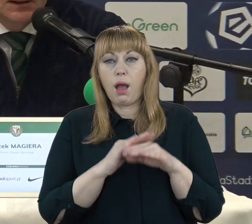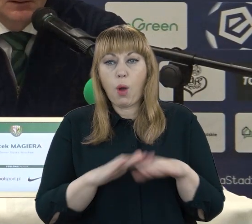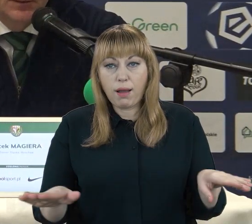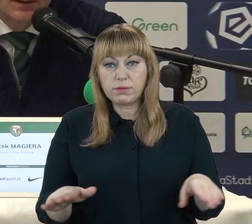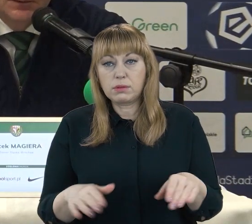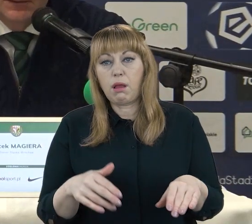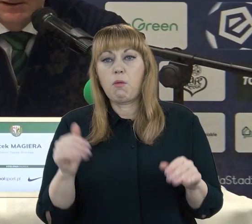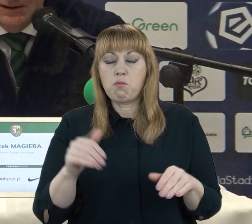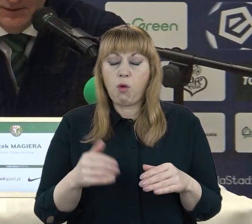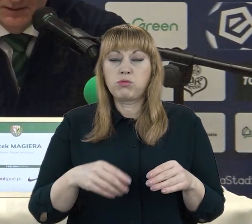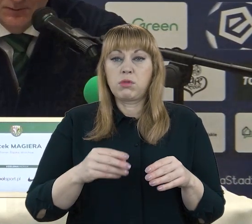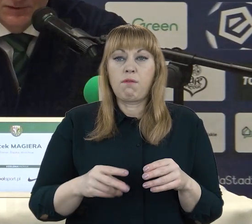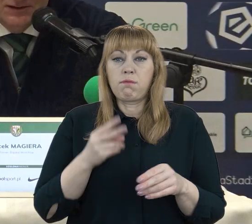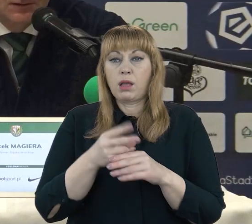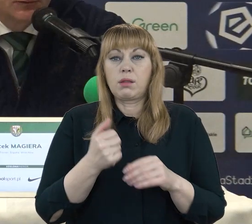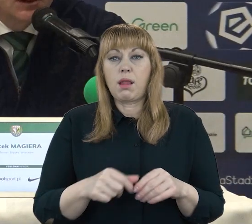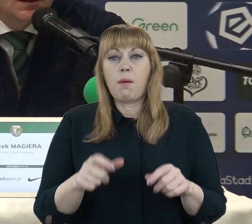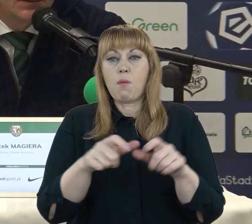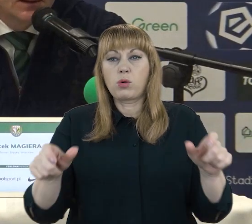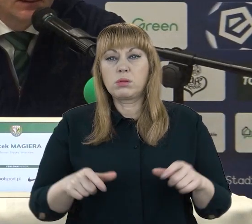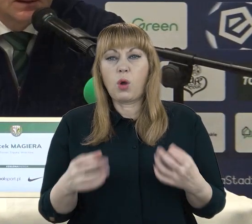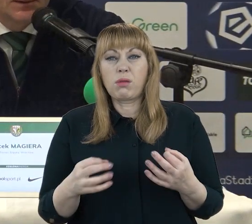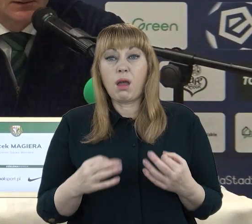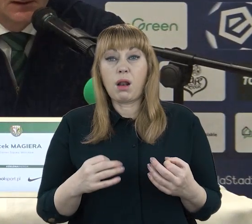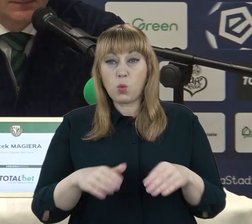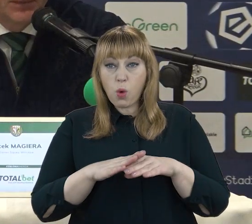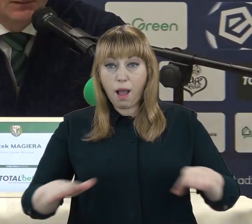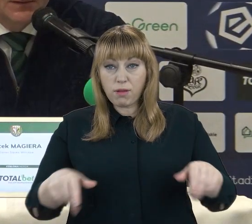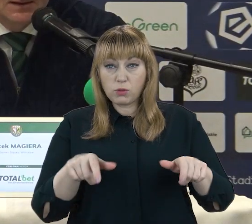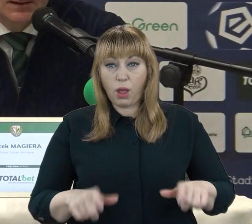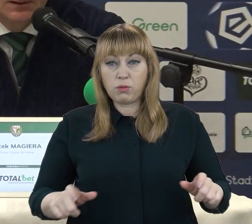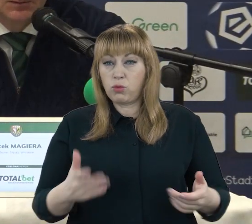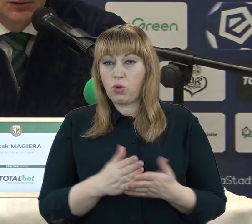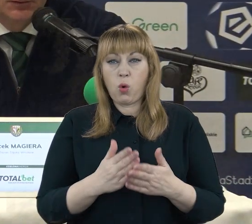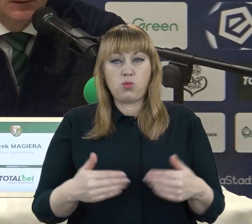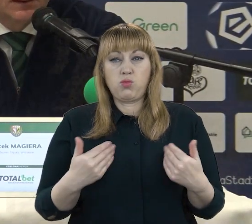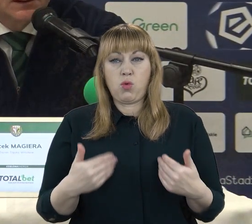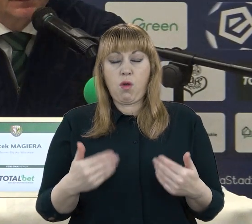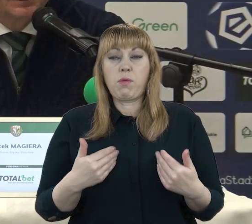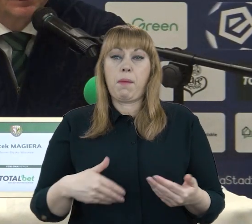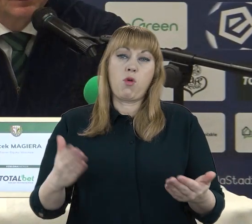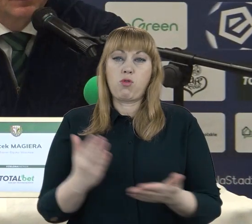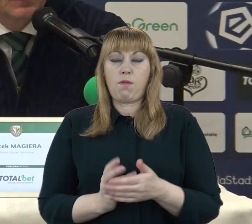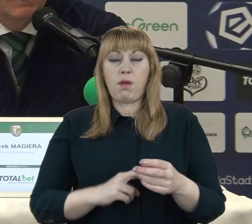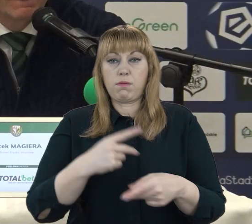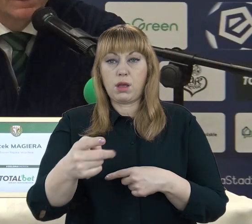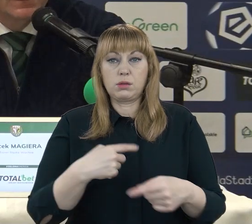tak robię i przeważnie tak będę robił, że tylko i wyłącznie zdrowi zawodnicy będą na ławce gotowi do wyjścia. A do gry byście byli jedenastu?